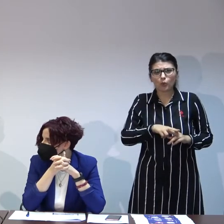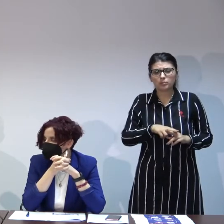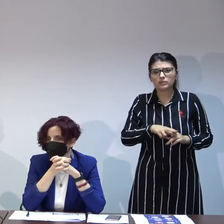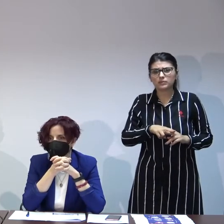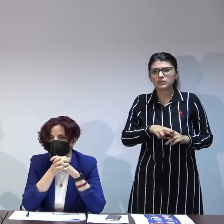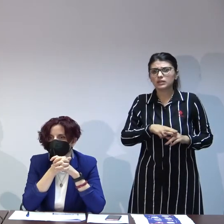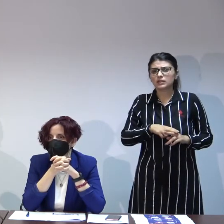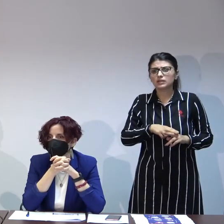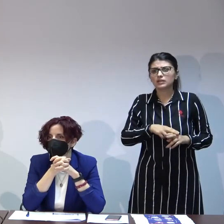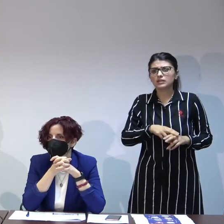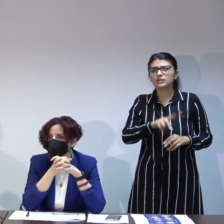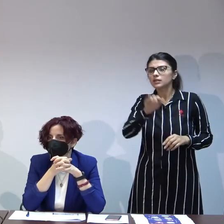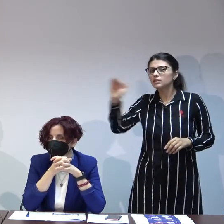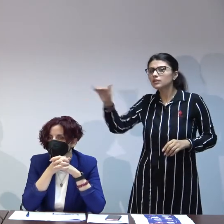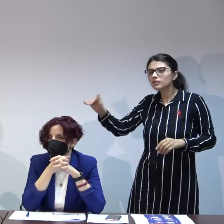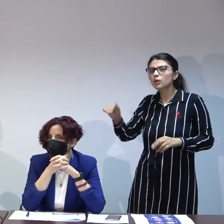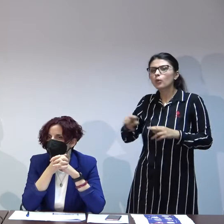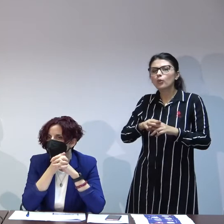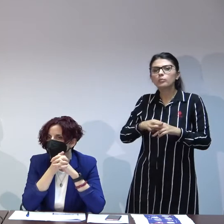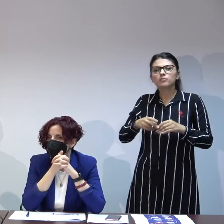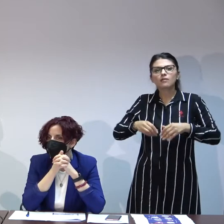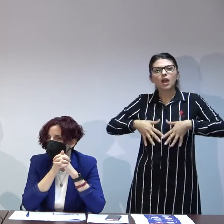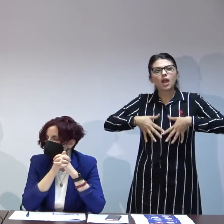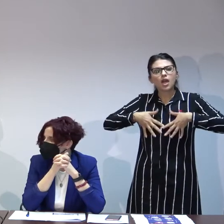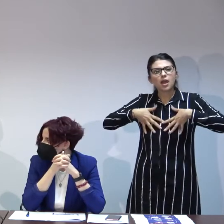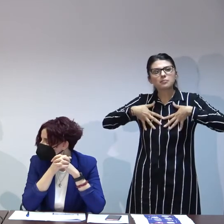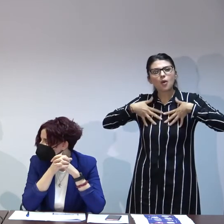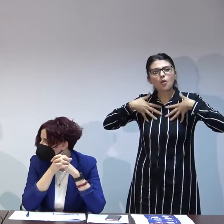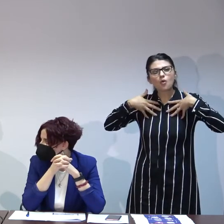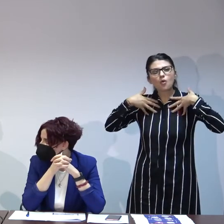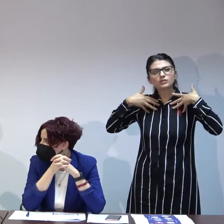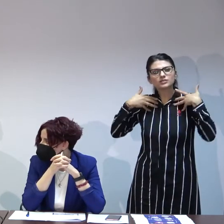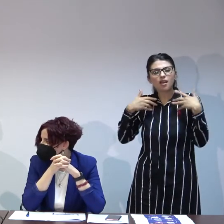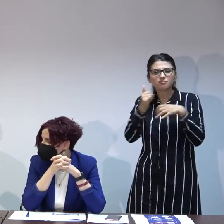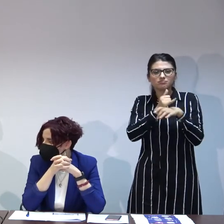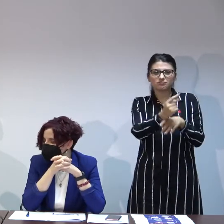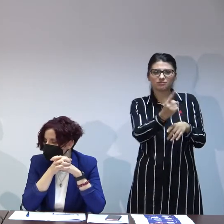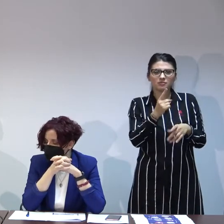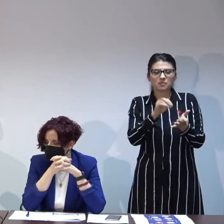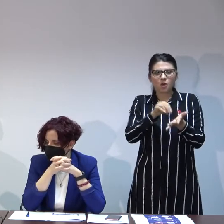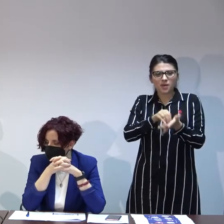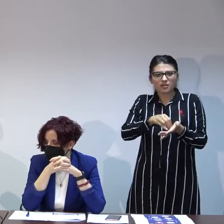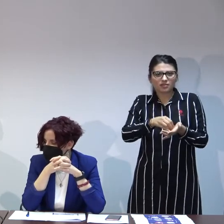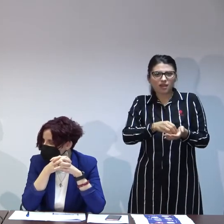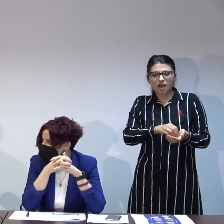Mă refer din punct de vedere emoțional ce a fost să se va schimbat la el în momentul în care a intrat într-o familie